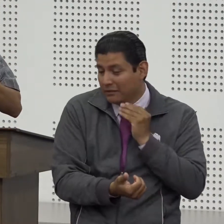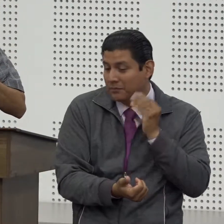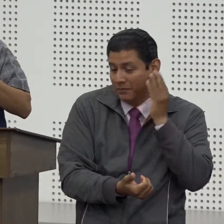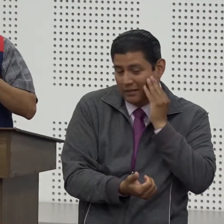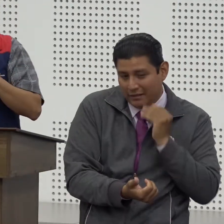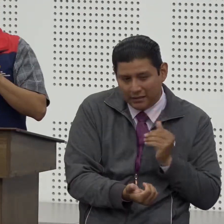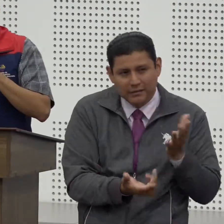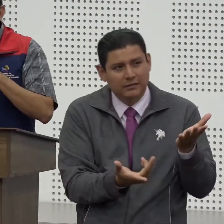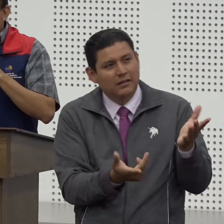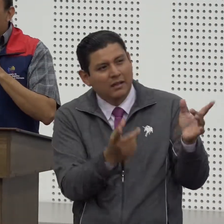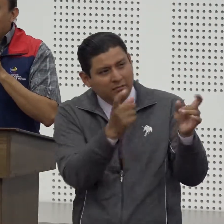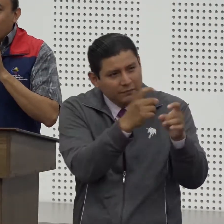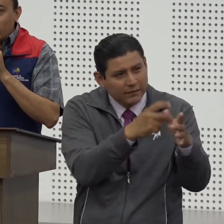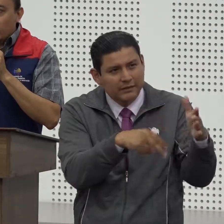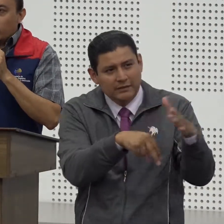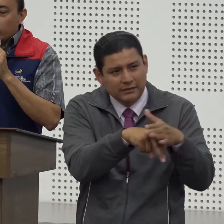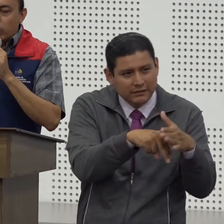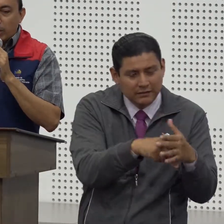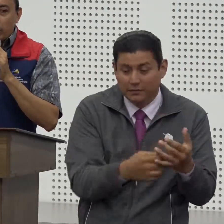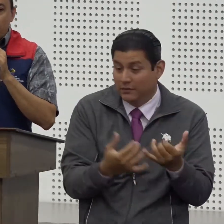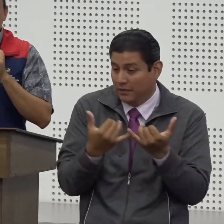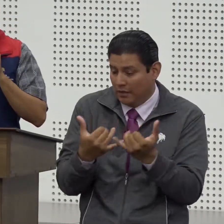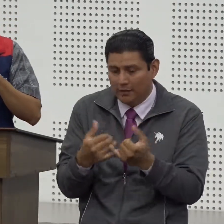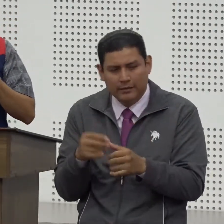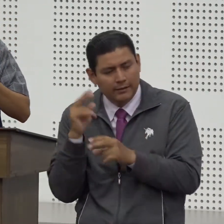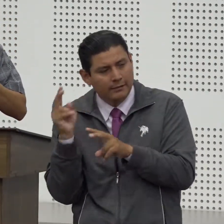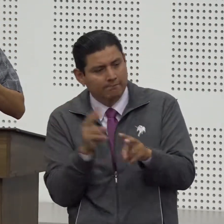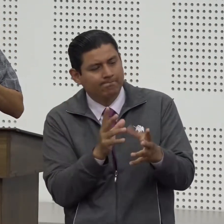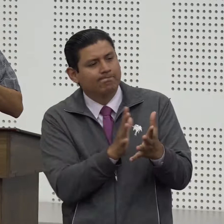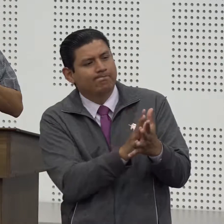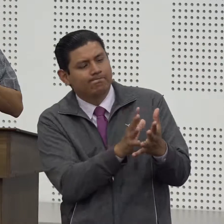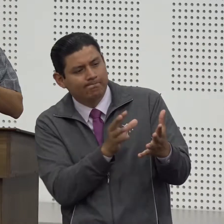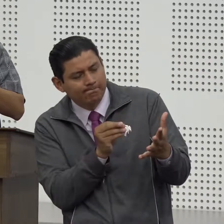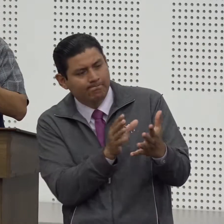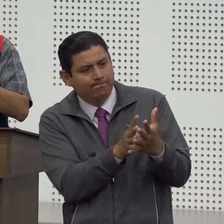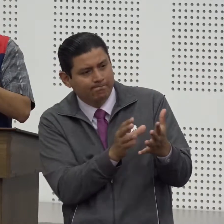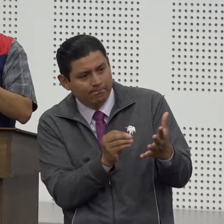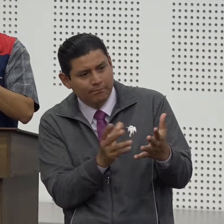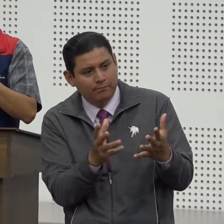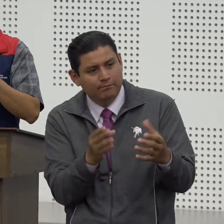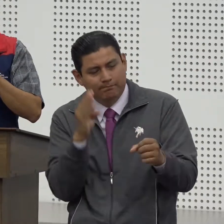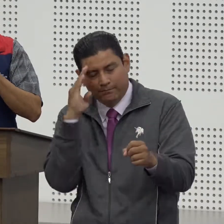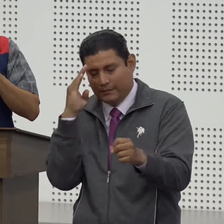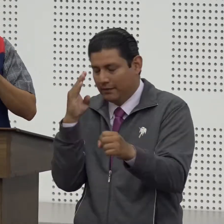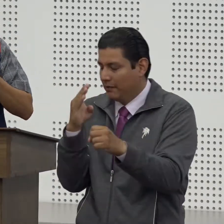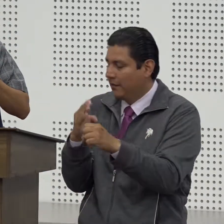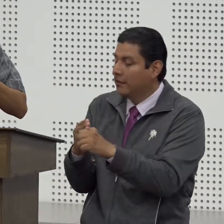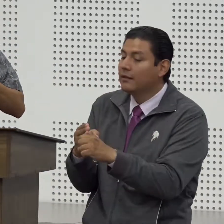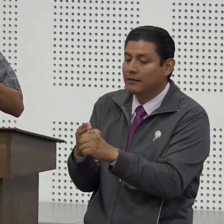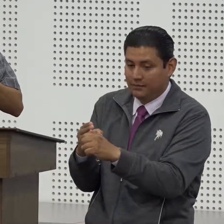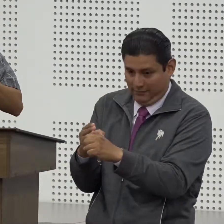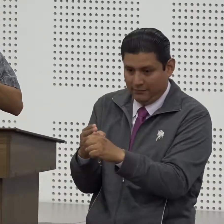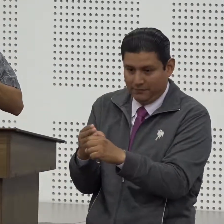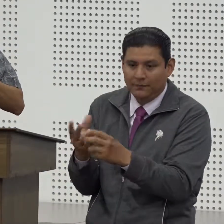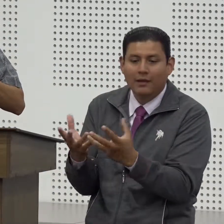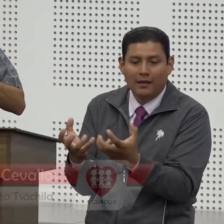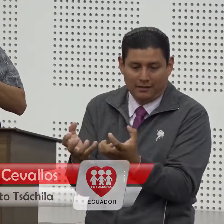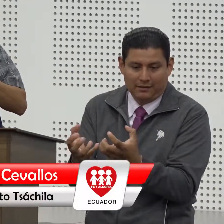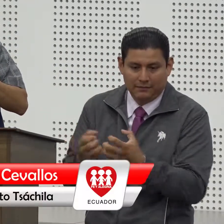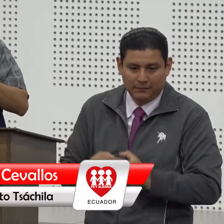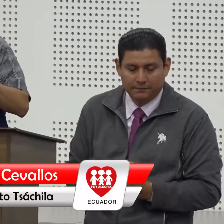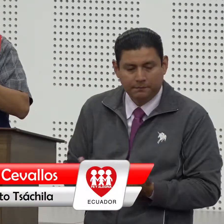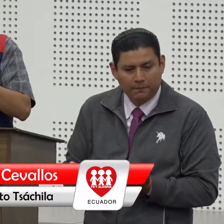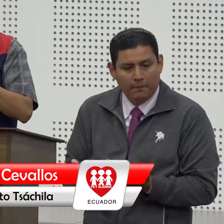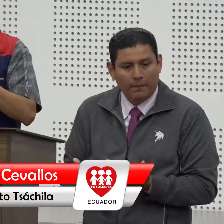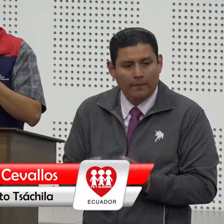las limitaciones nosotros nos hemos puesto también esa esa perspectiva y les hemos dicho a los compañeros aparte de todo